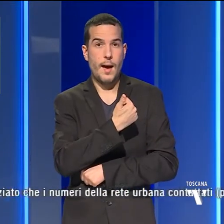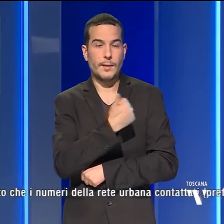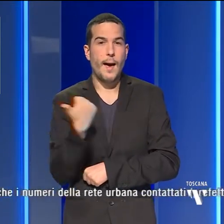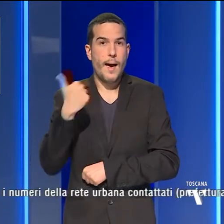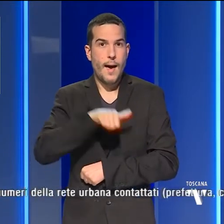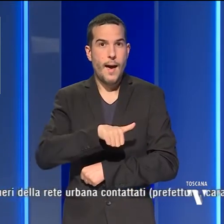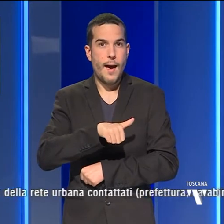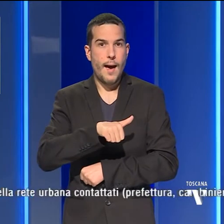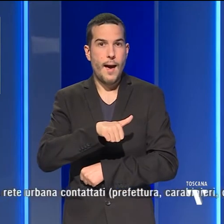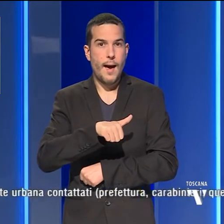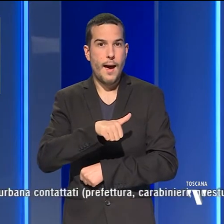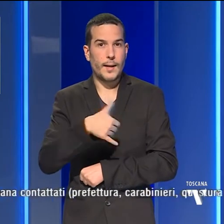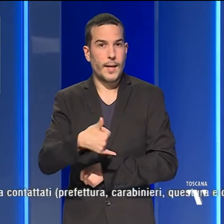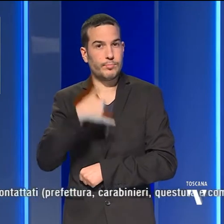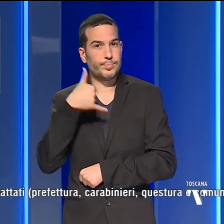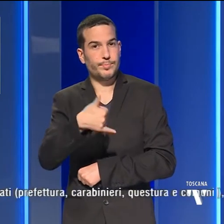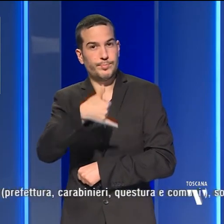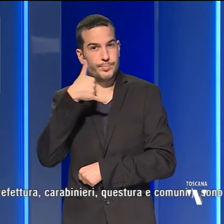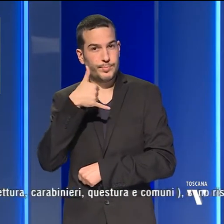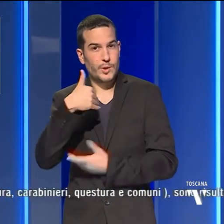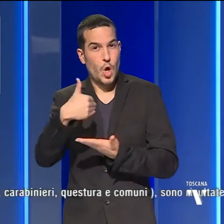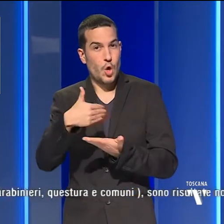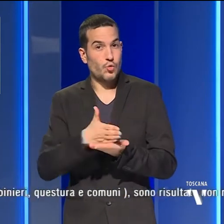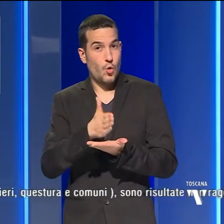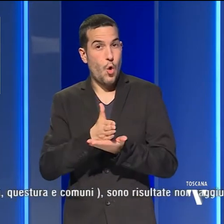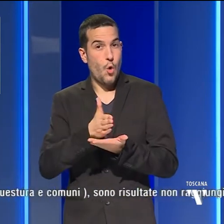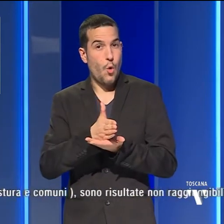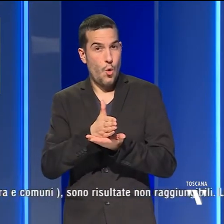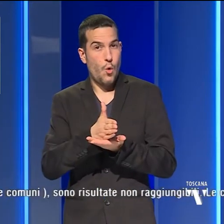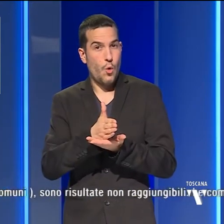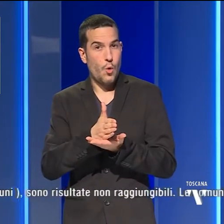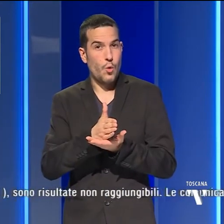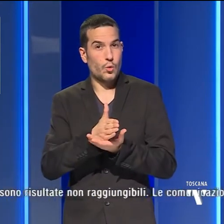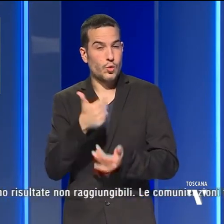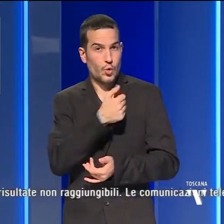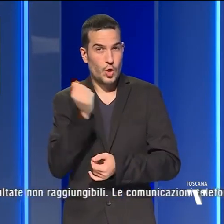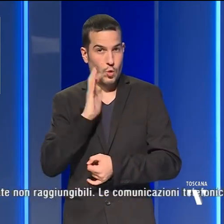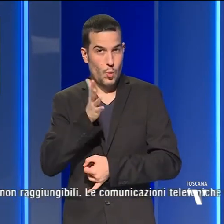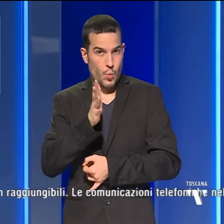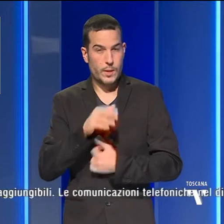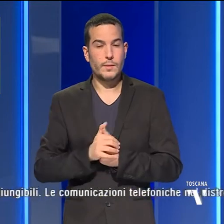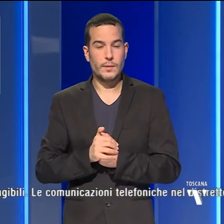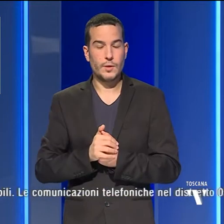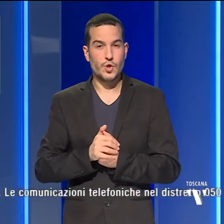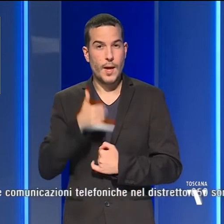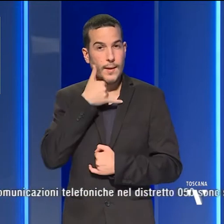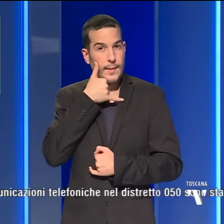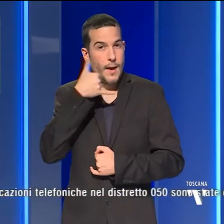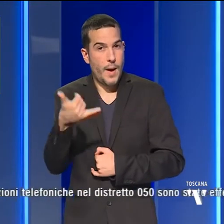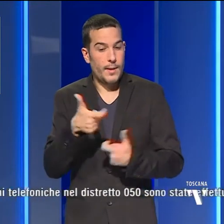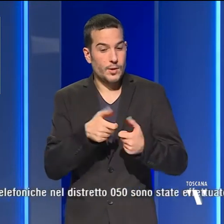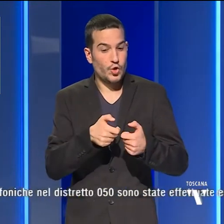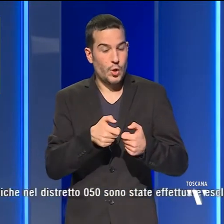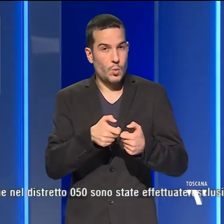chiamate di soccorso sul 115. Le chiamate effettuate con la rete cellulare hanno